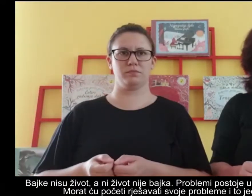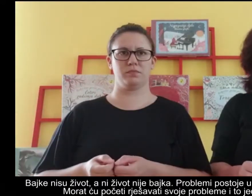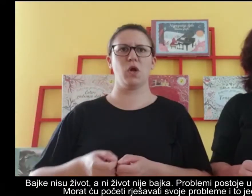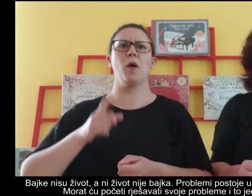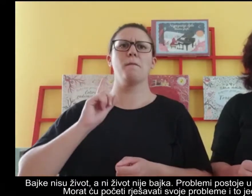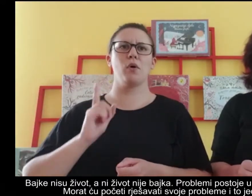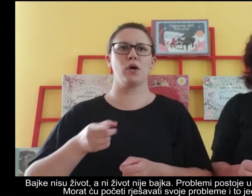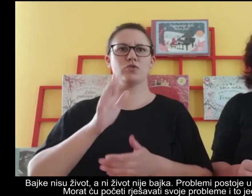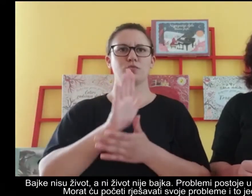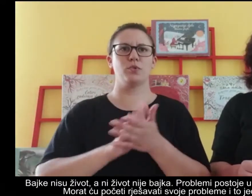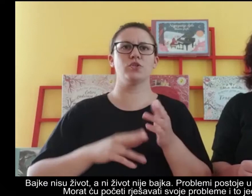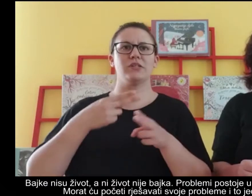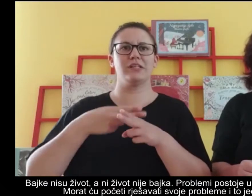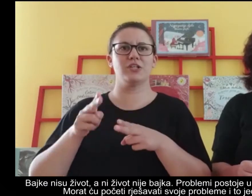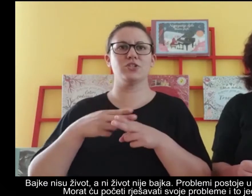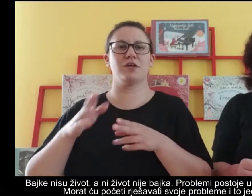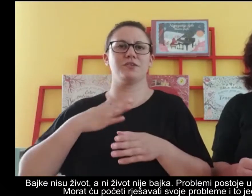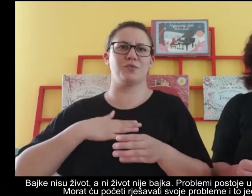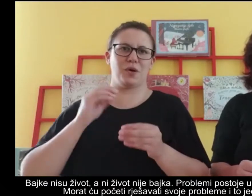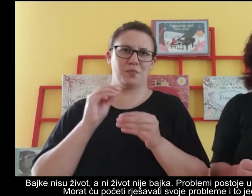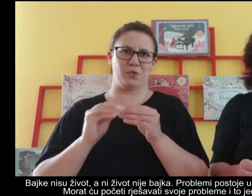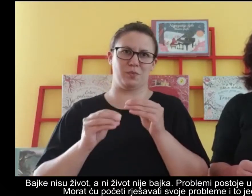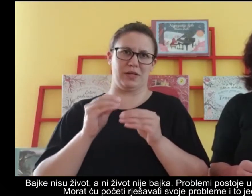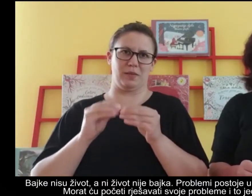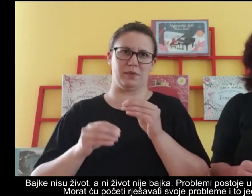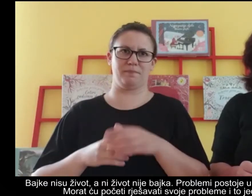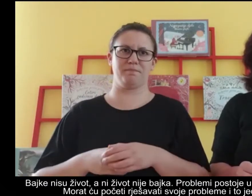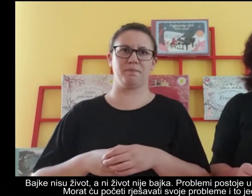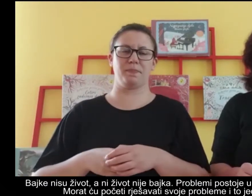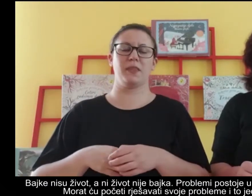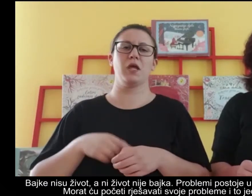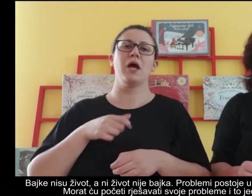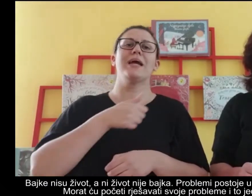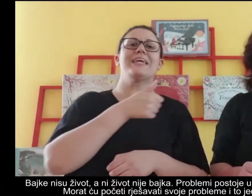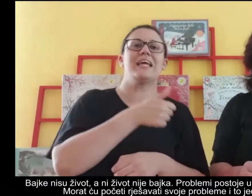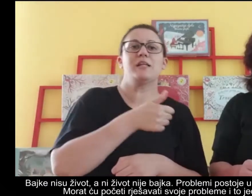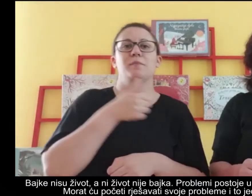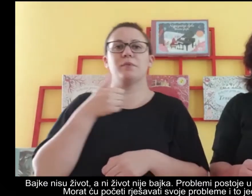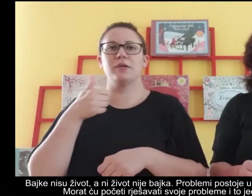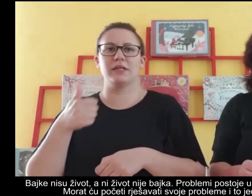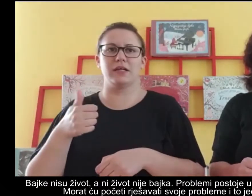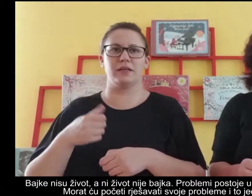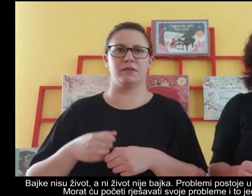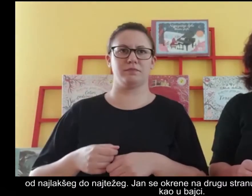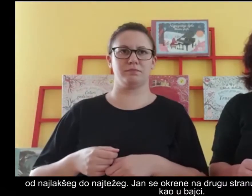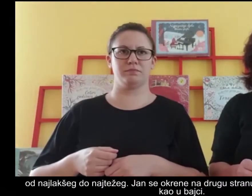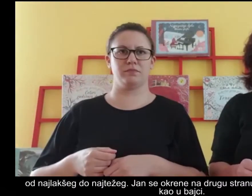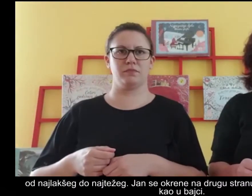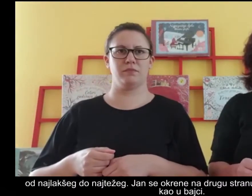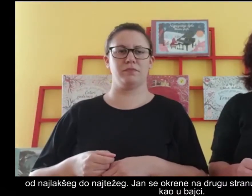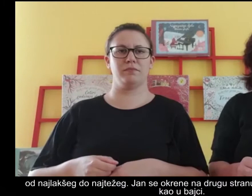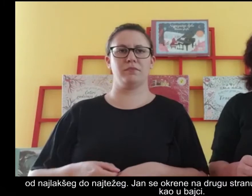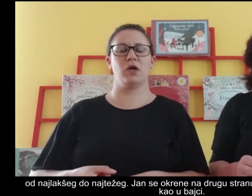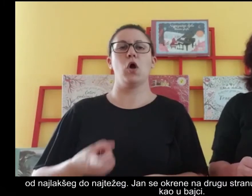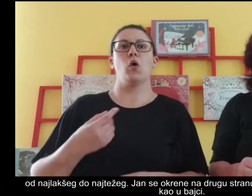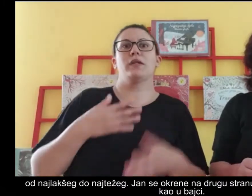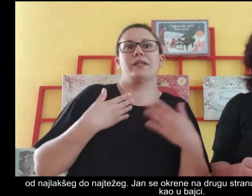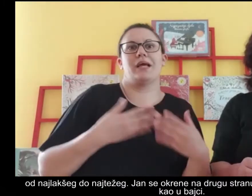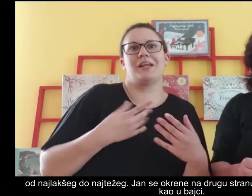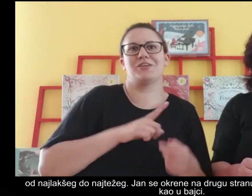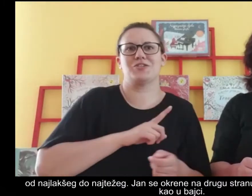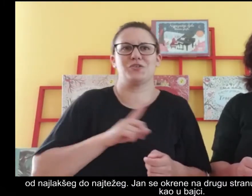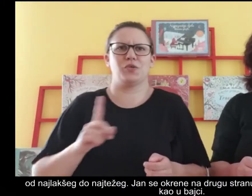Morat ću počet rješavati svoje probleme. I to jedan po jedan. Od